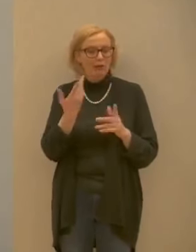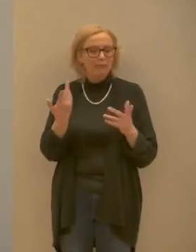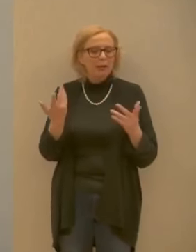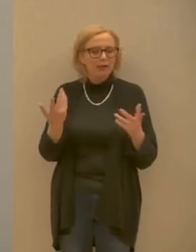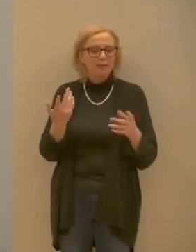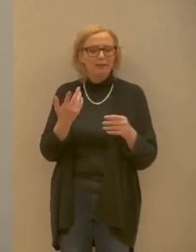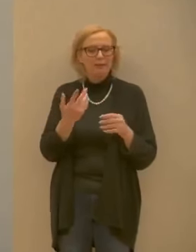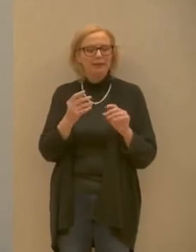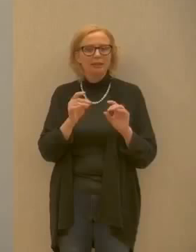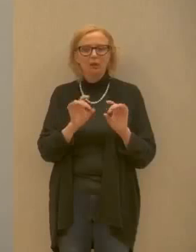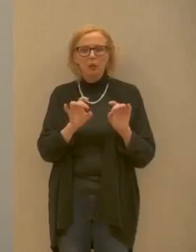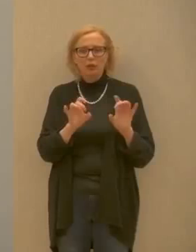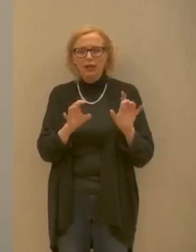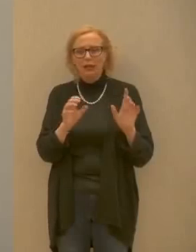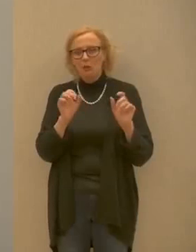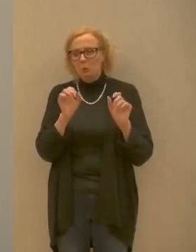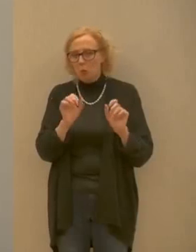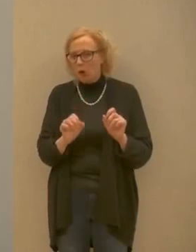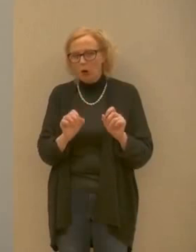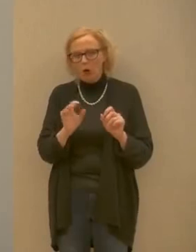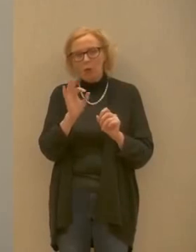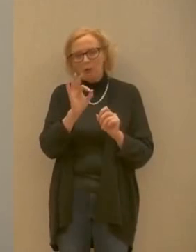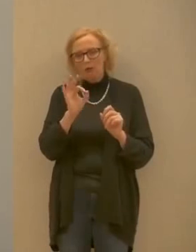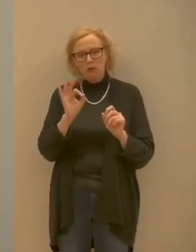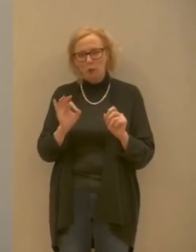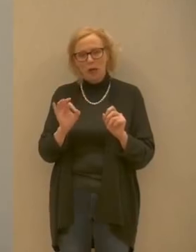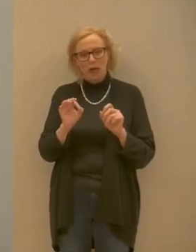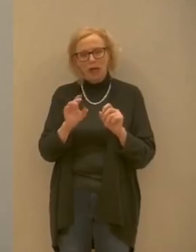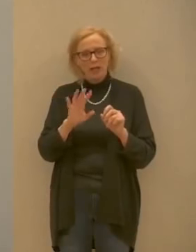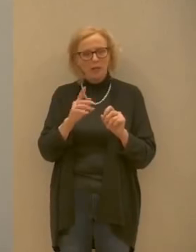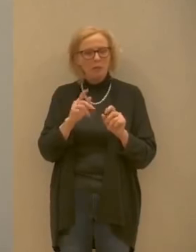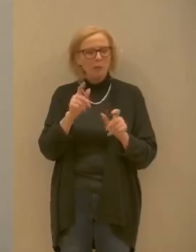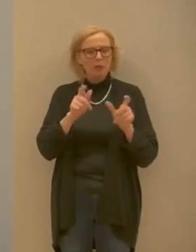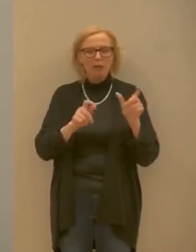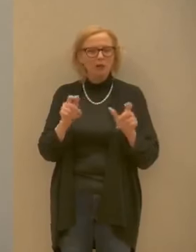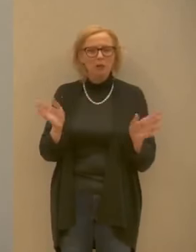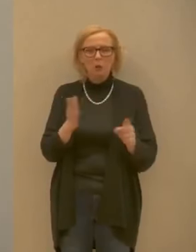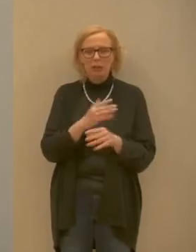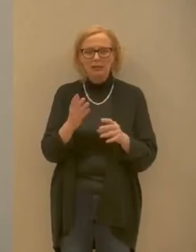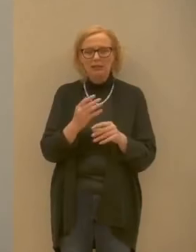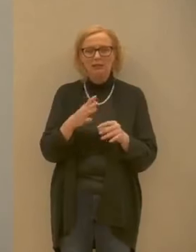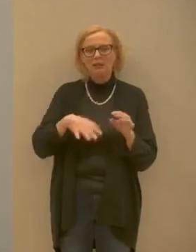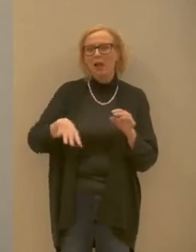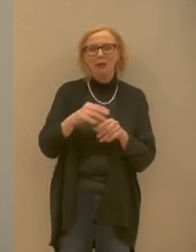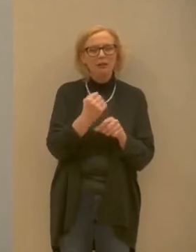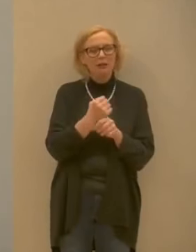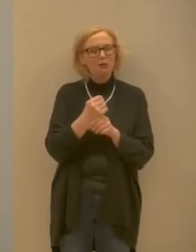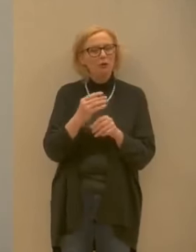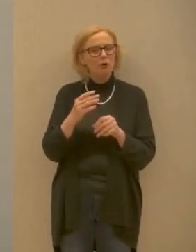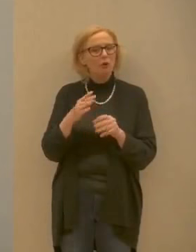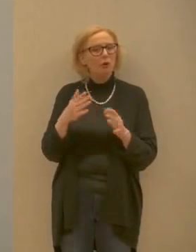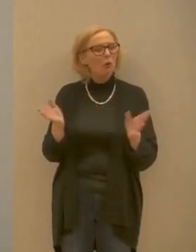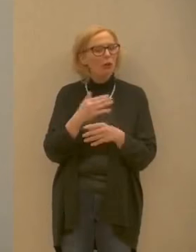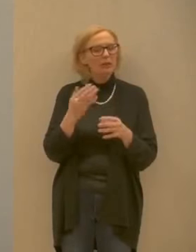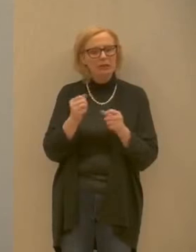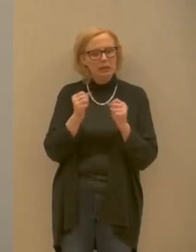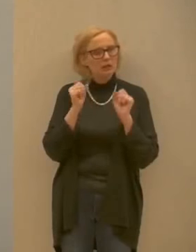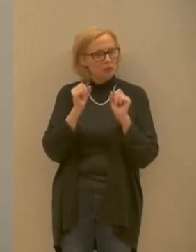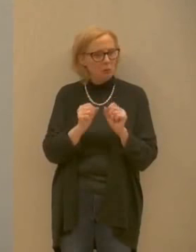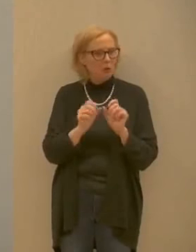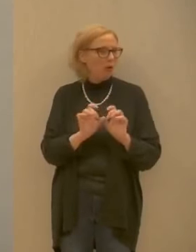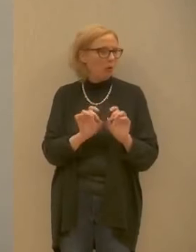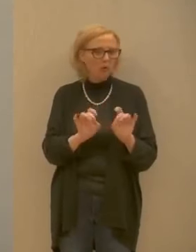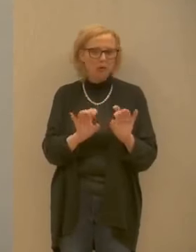percentuale può esistere in tutti i soggetti e in tutti i luoghi di lavoro riteniamo che il nostro luogo di lavoro sia sicuro